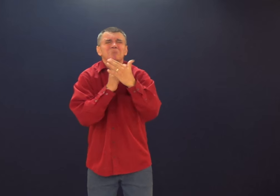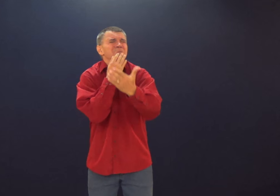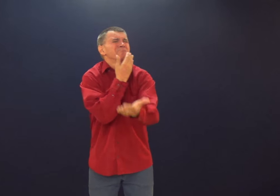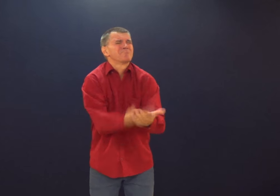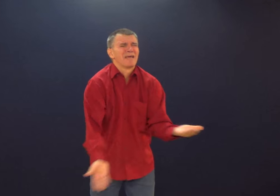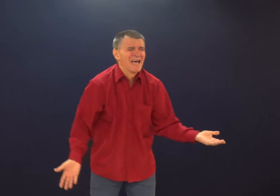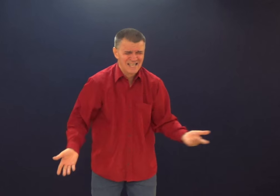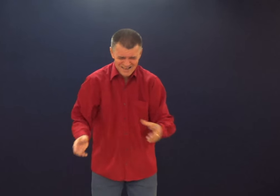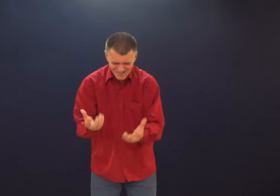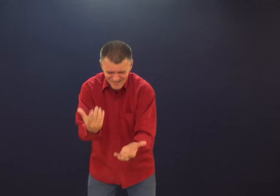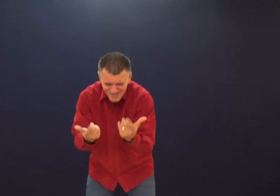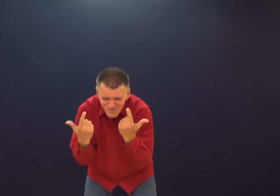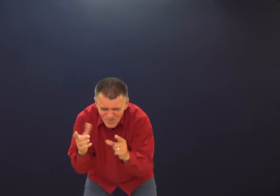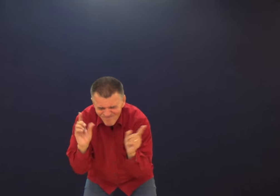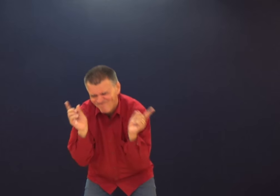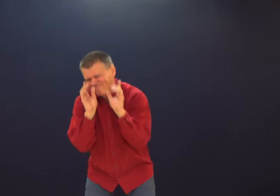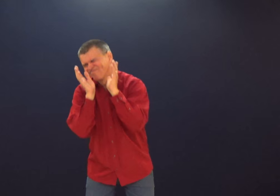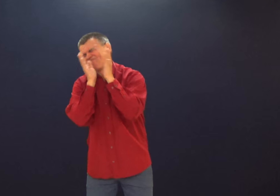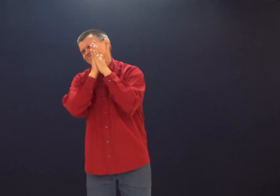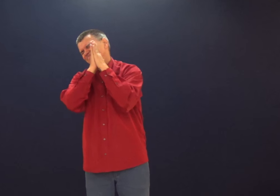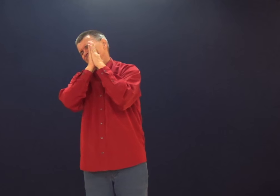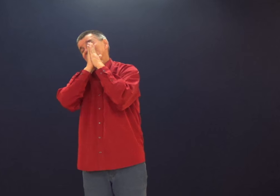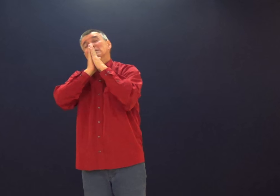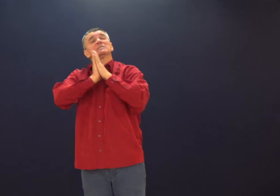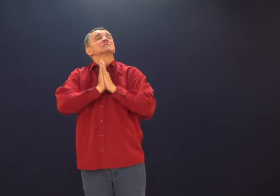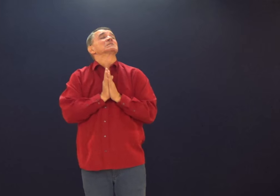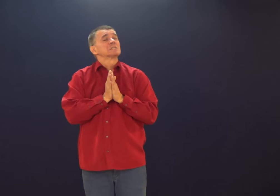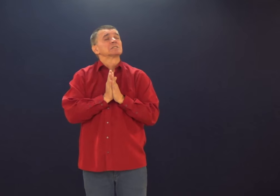todas, todas as pessoas que não conhecem o Senhor, todos perdendo a